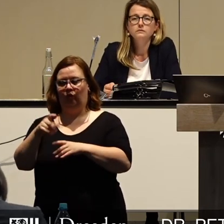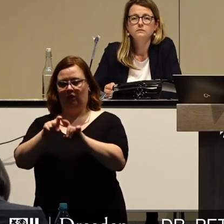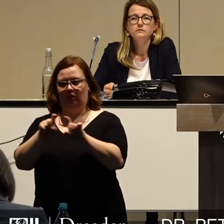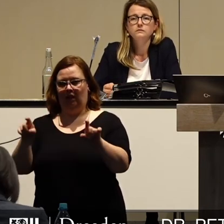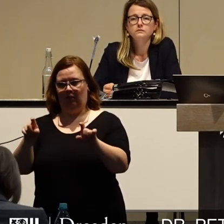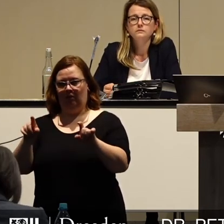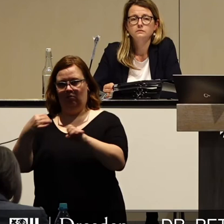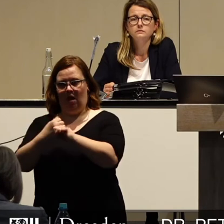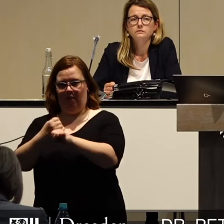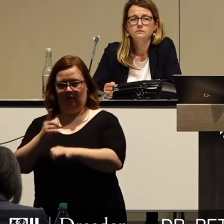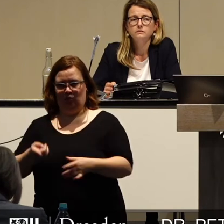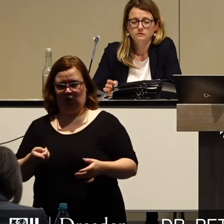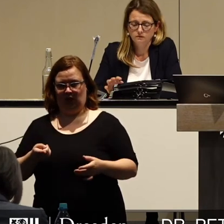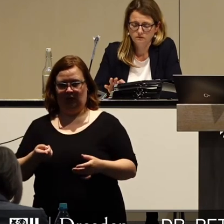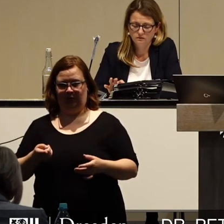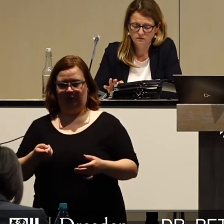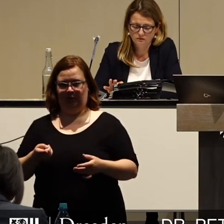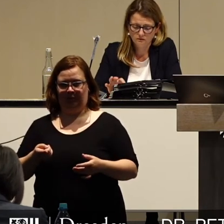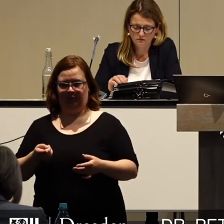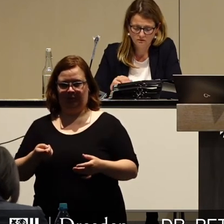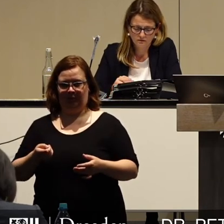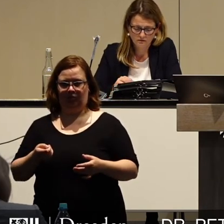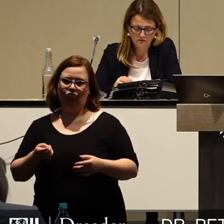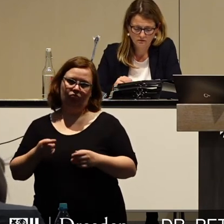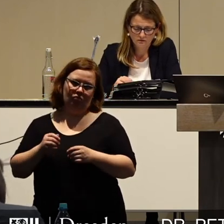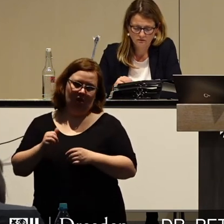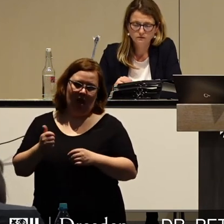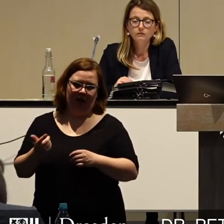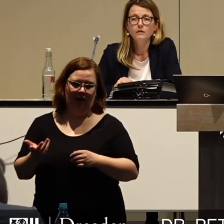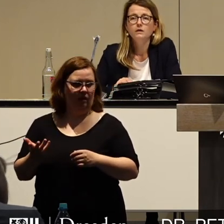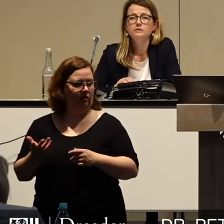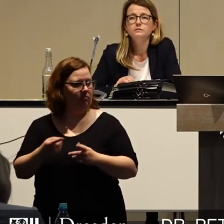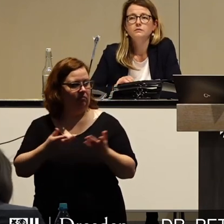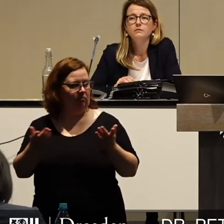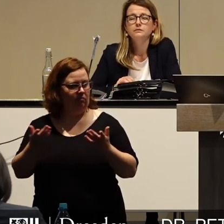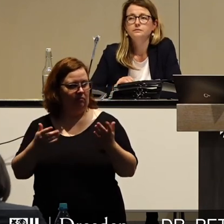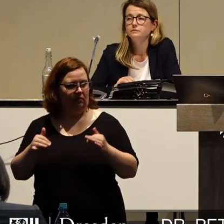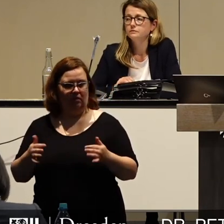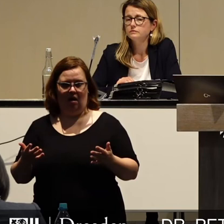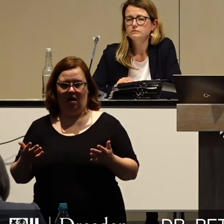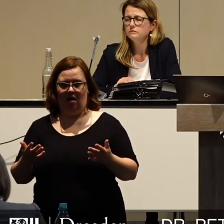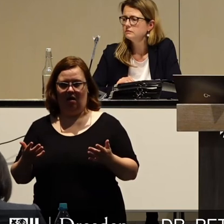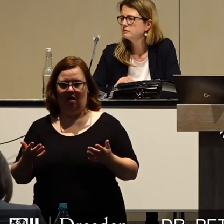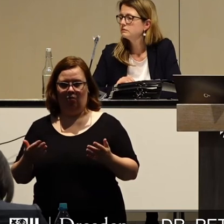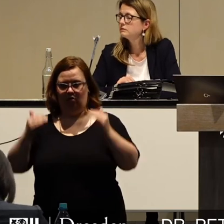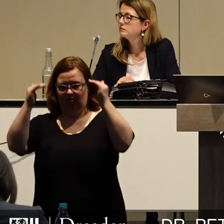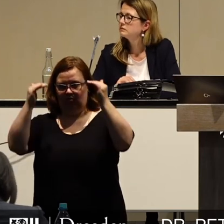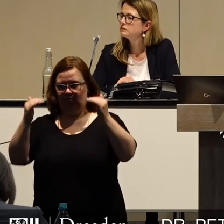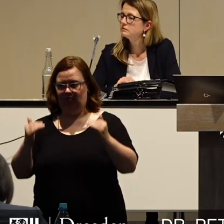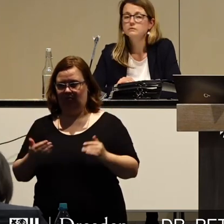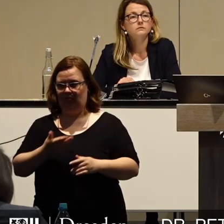bearbeiten müssen. Einige stehen hier aufgelistet,